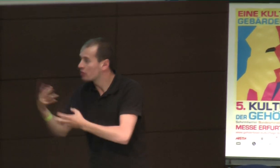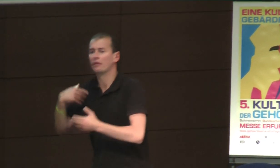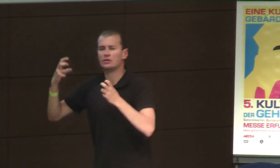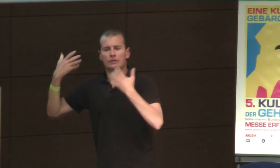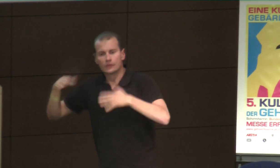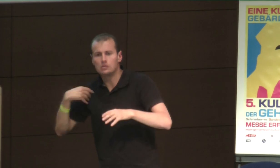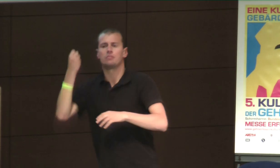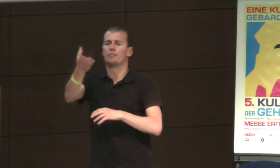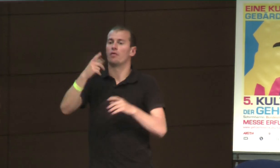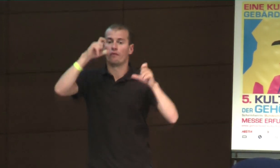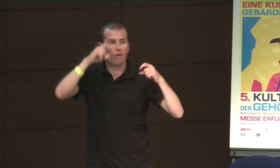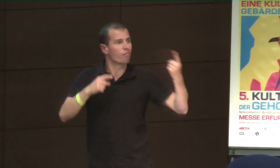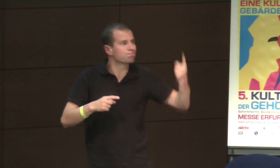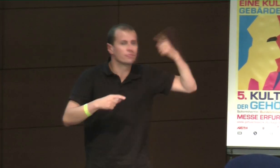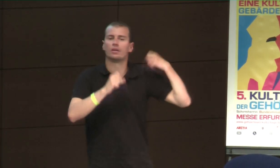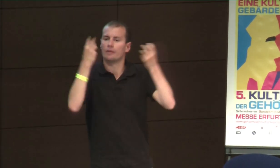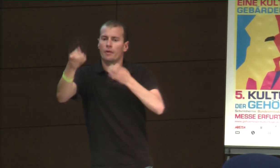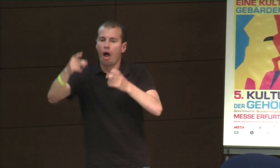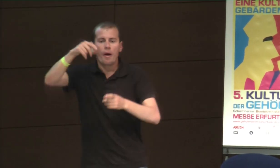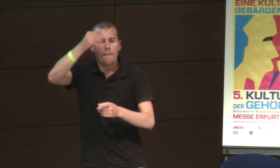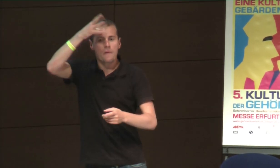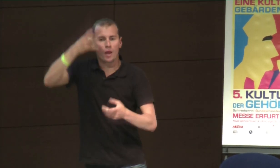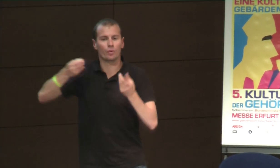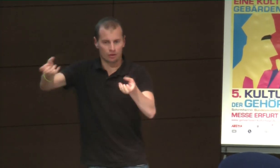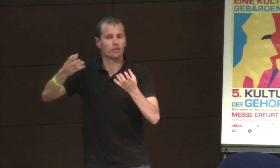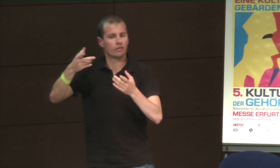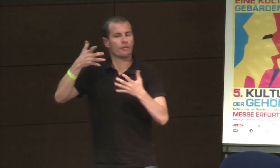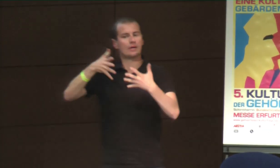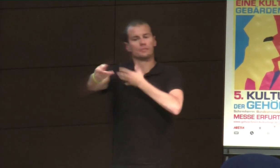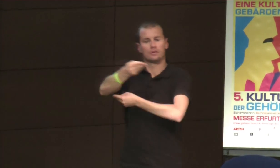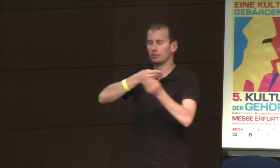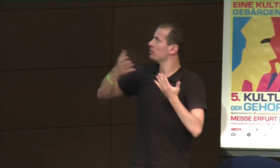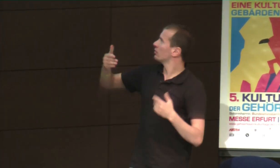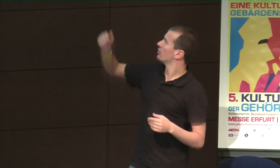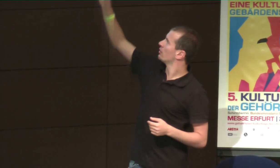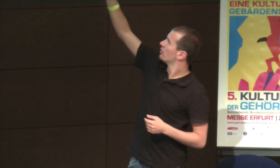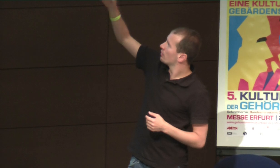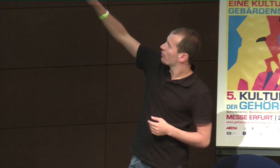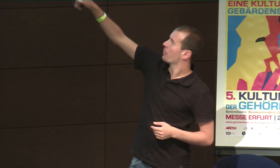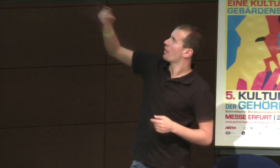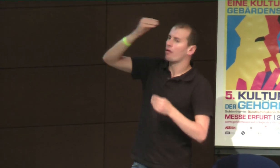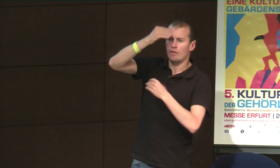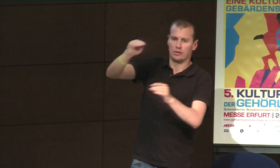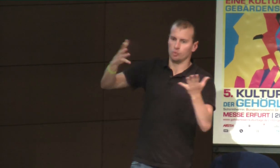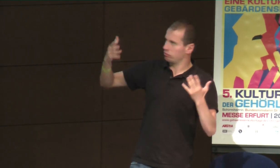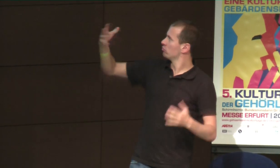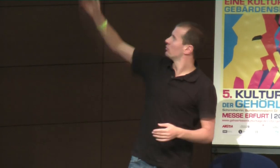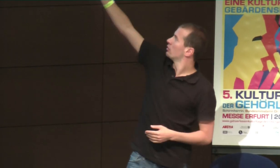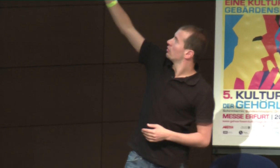Besprechung, weiß man Bescheid, einfach auch eine gewisse Information weitergibt, und ja,